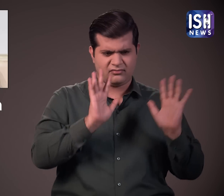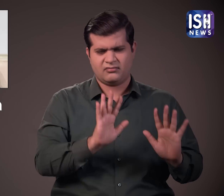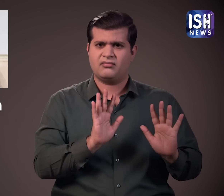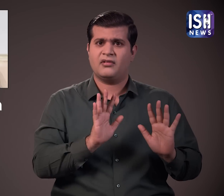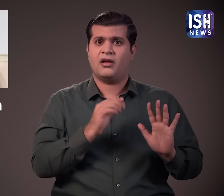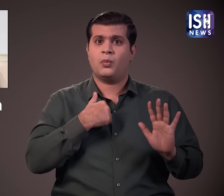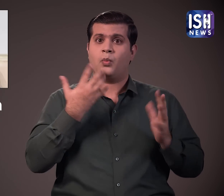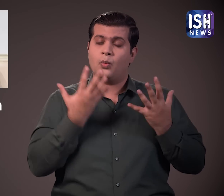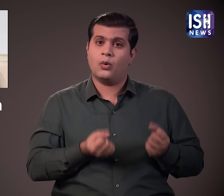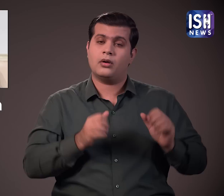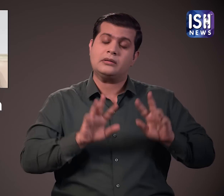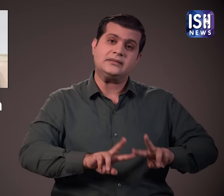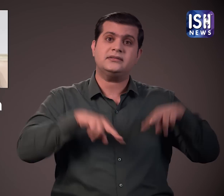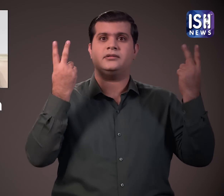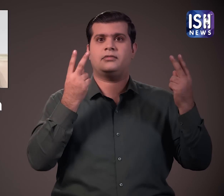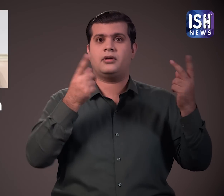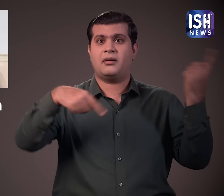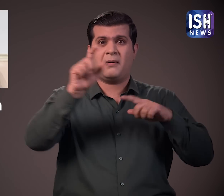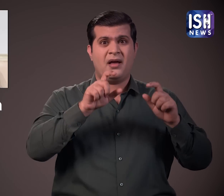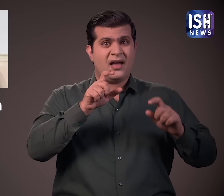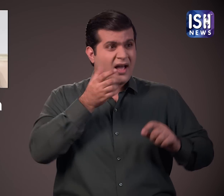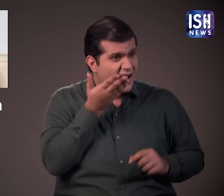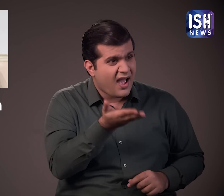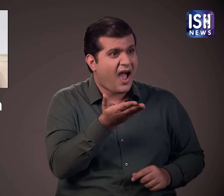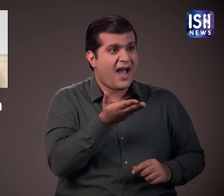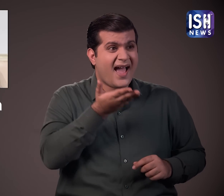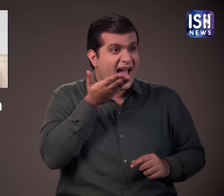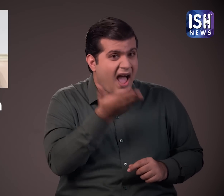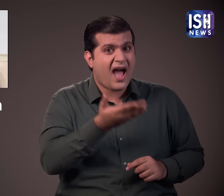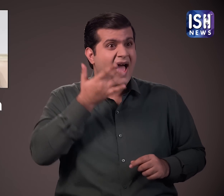मैं कुछ इतना अलग डिजाइन करना चाहता था कि लोग इसे देख कर दंग रह जाए